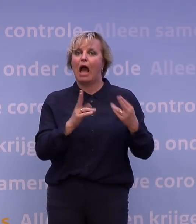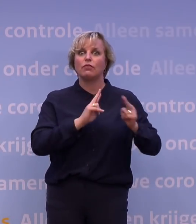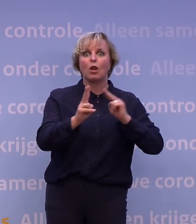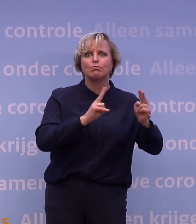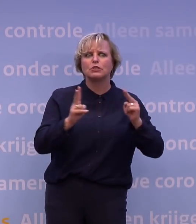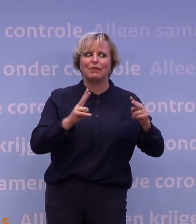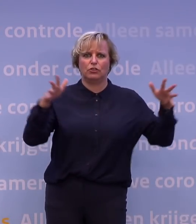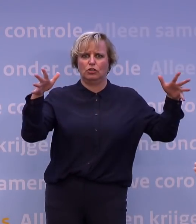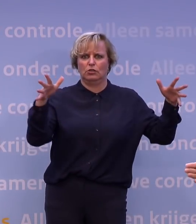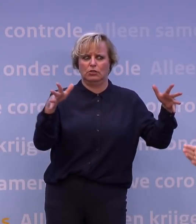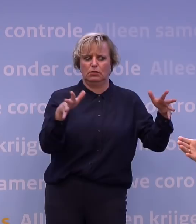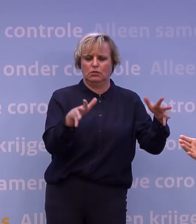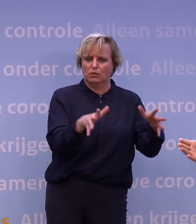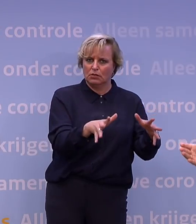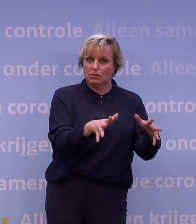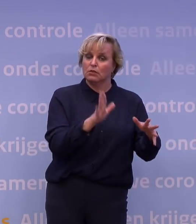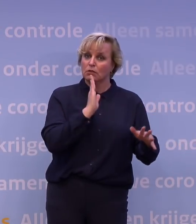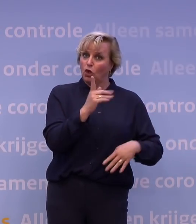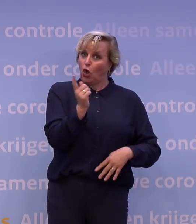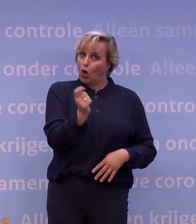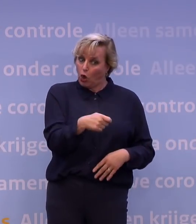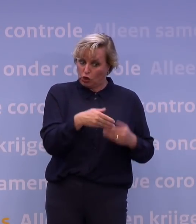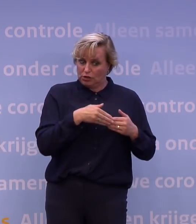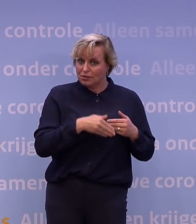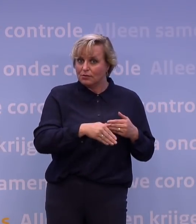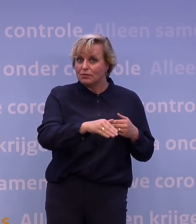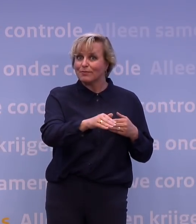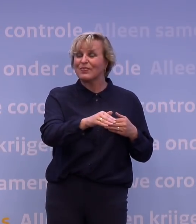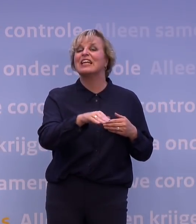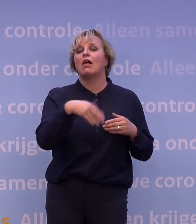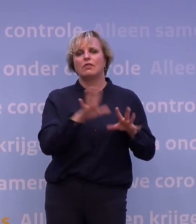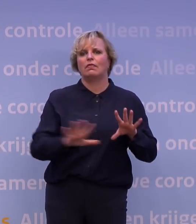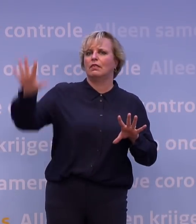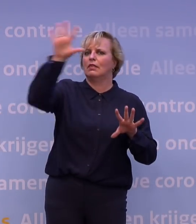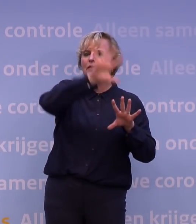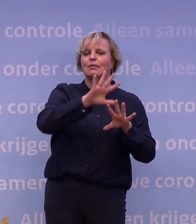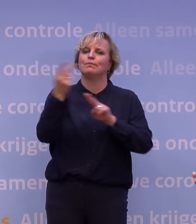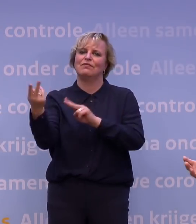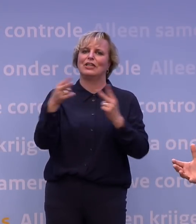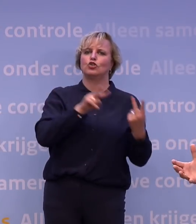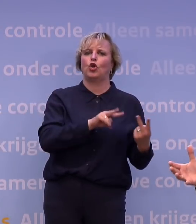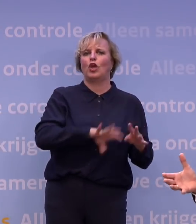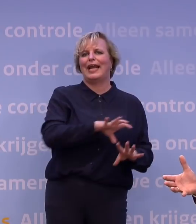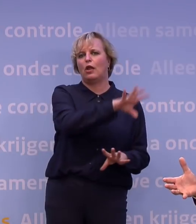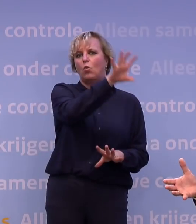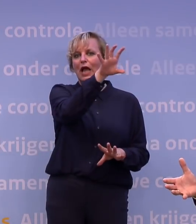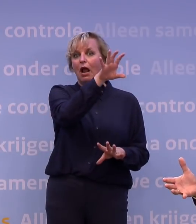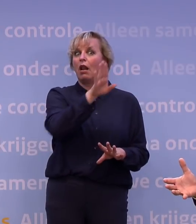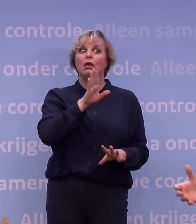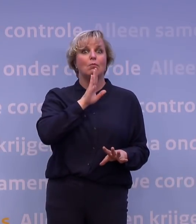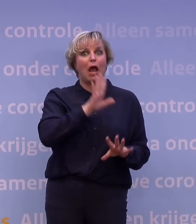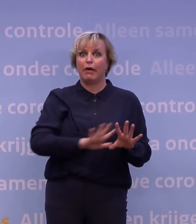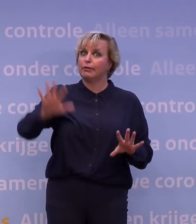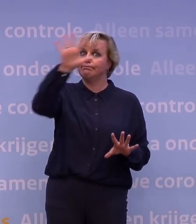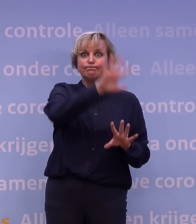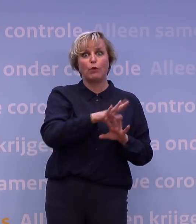terug te dringen. Ja, en dan, als dat lukt de komende weken, ja, dan is het weer mogelijk om terug te gaan naar die regionale aanpak. Als dat niet lukt, dan zullen we juist hardere maatregelen moeten terug.